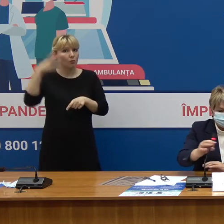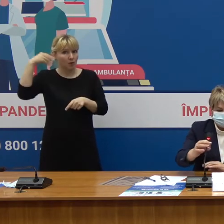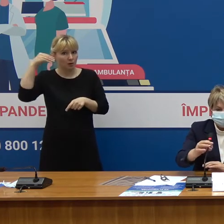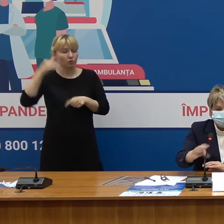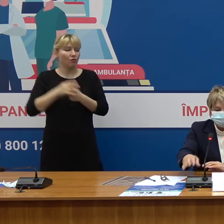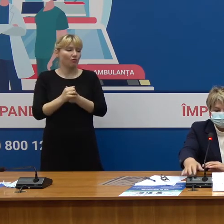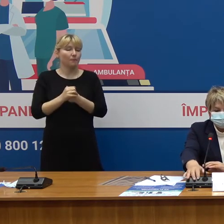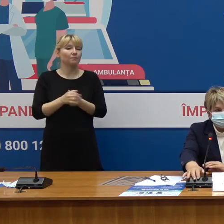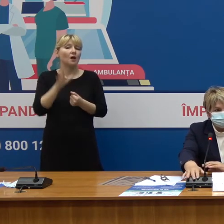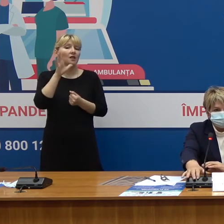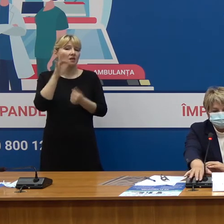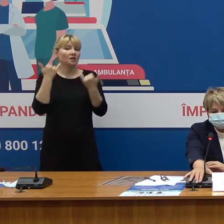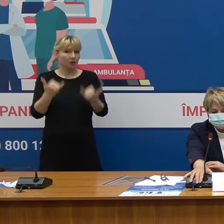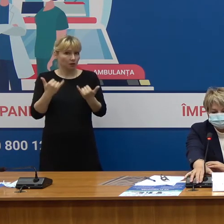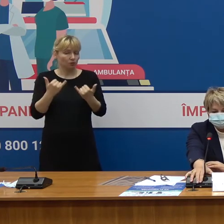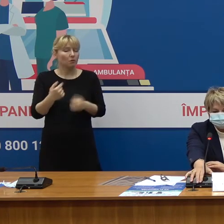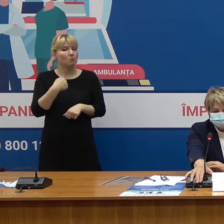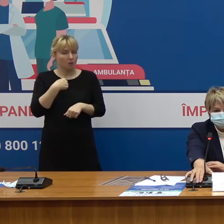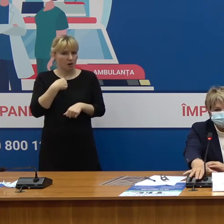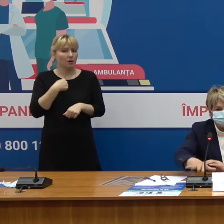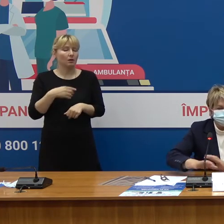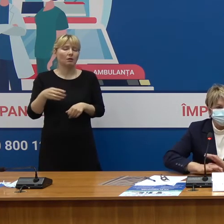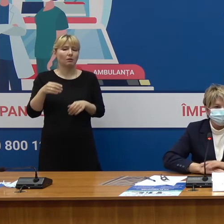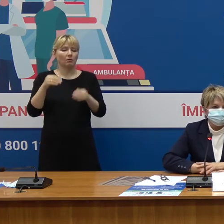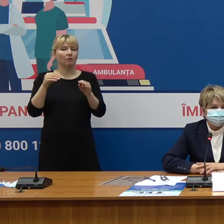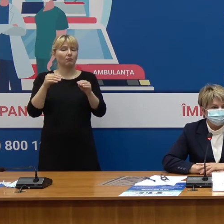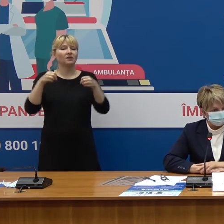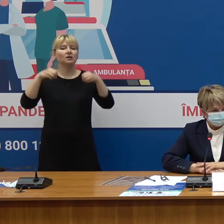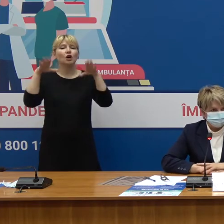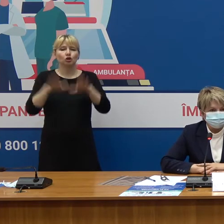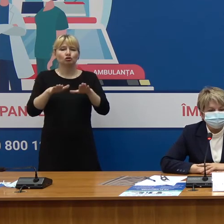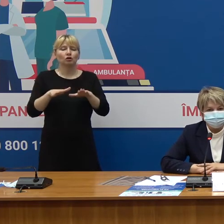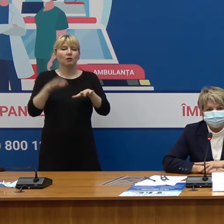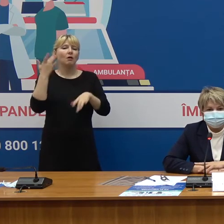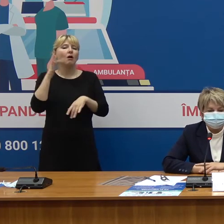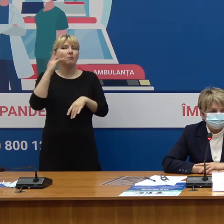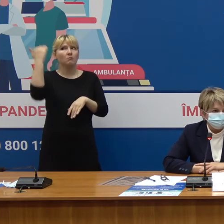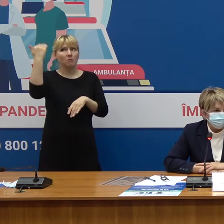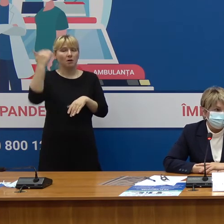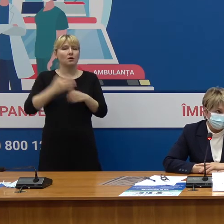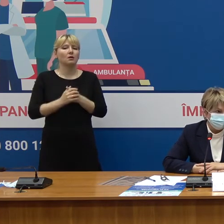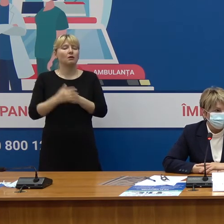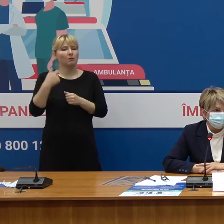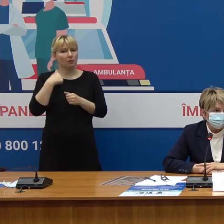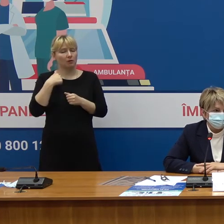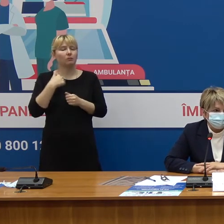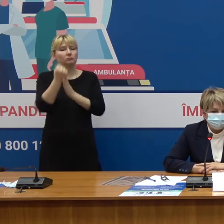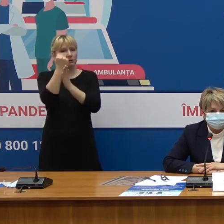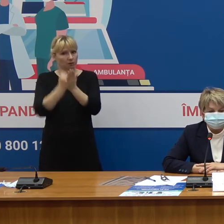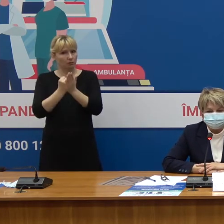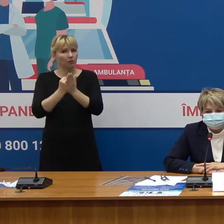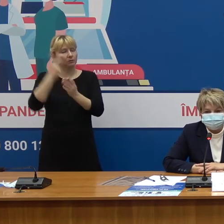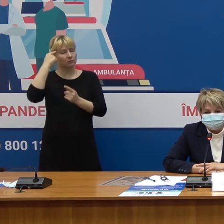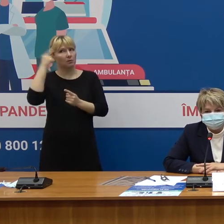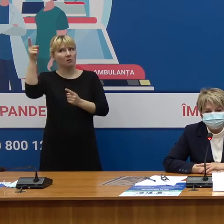Deci la moment noi ținem cont de decizia experților din Statele Unite ale Americii Care au fost prime care